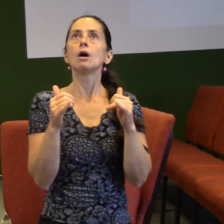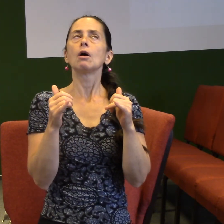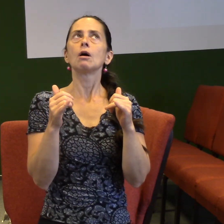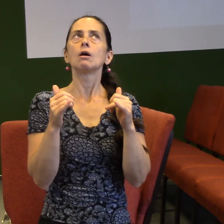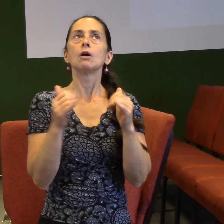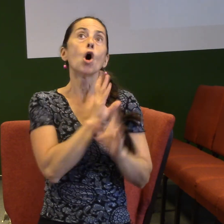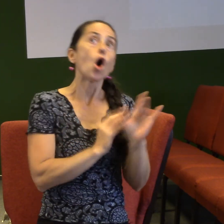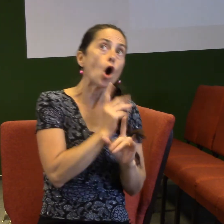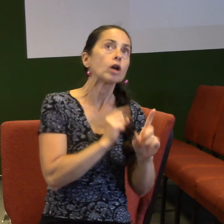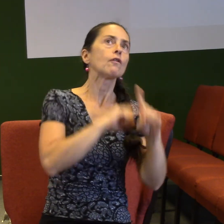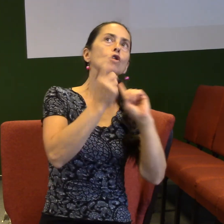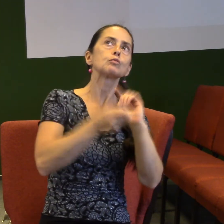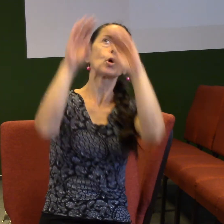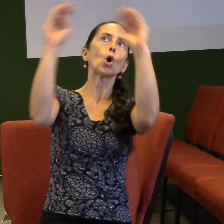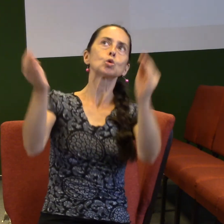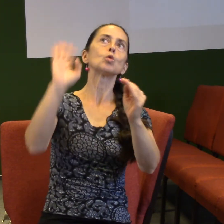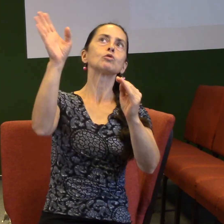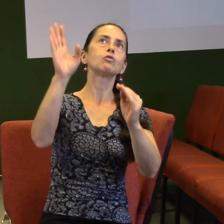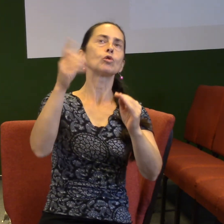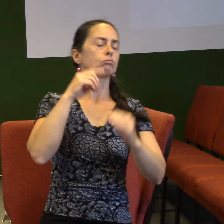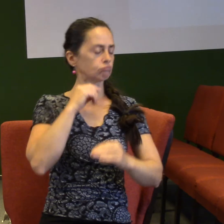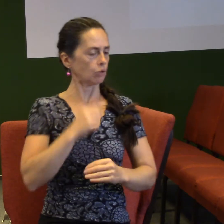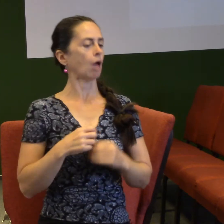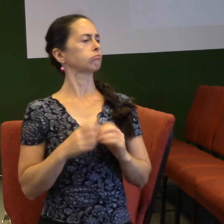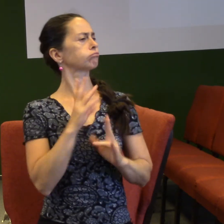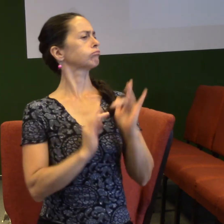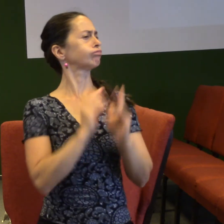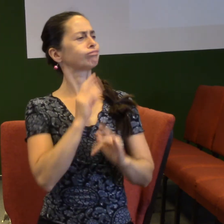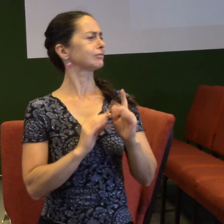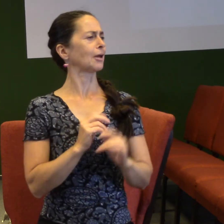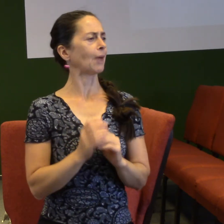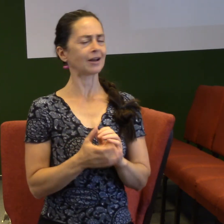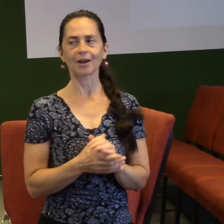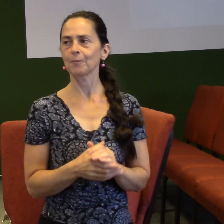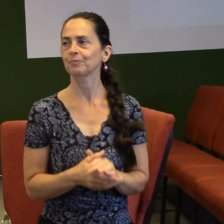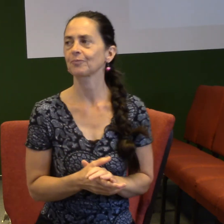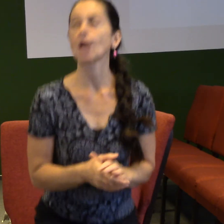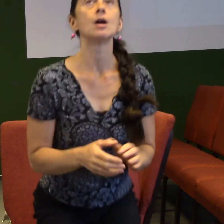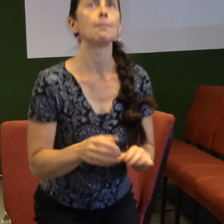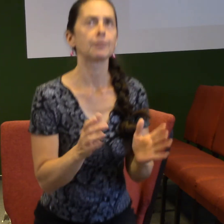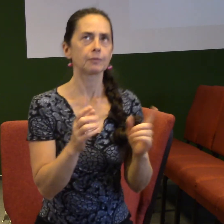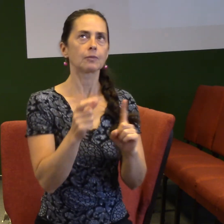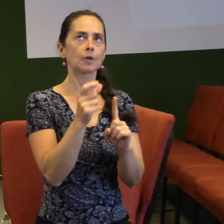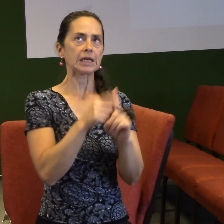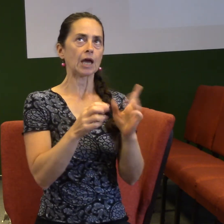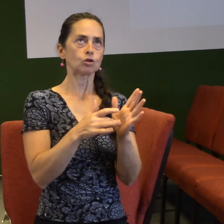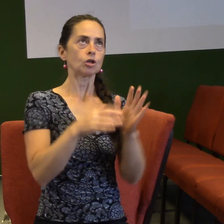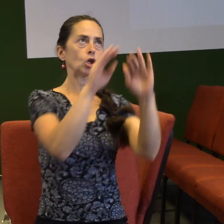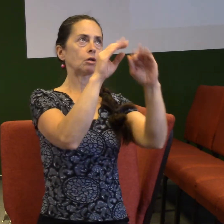Učetníci to používají vlastně v souvislosti s Pánem Ježíšem, když vyhnal ty kupce z toho chrámu. Oni říkají,